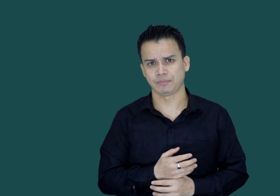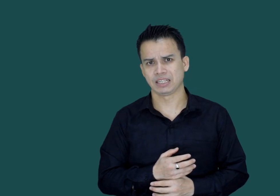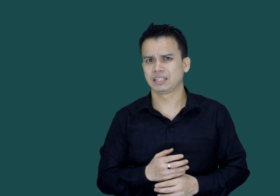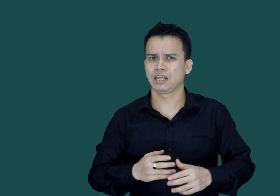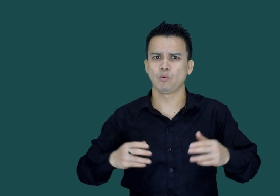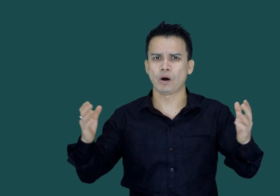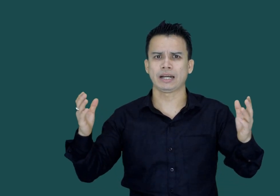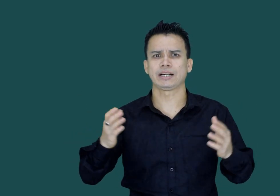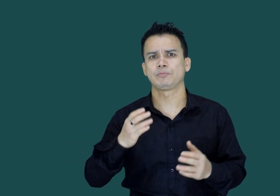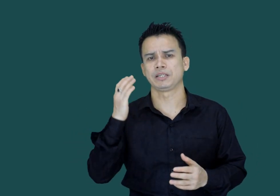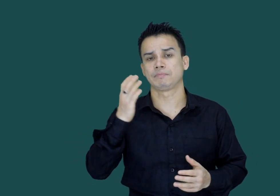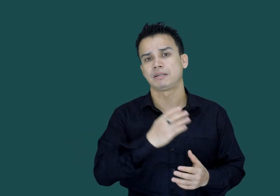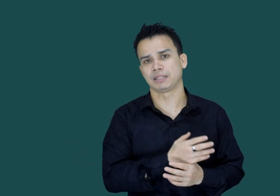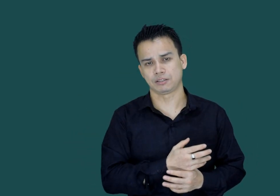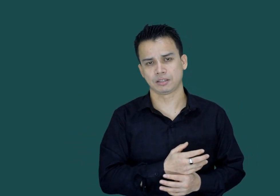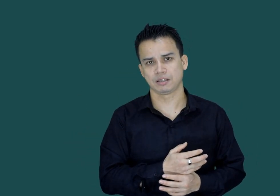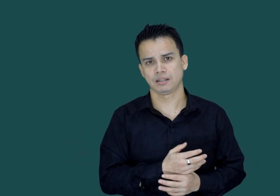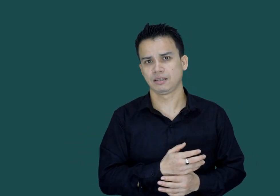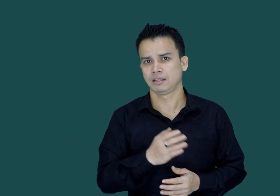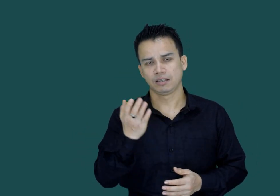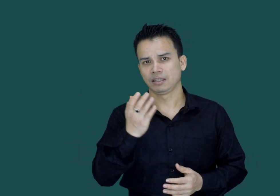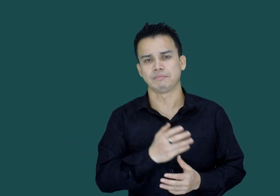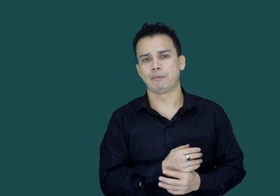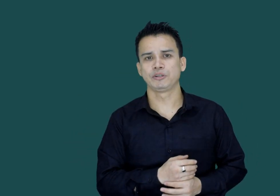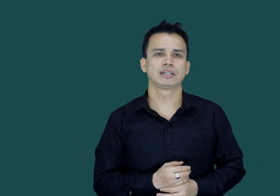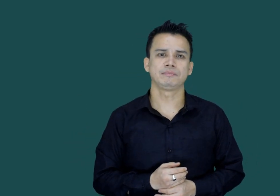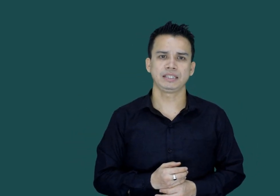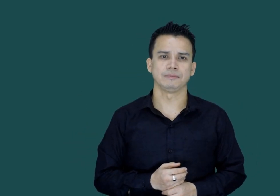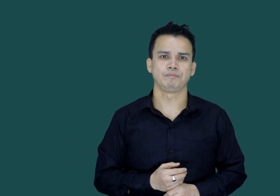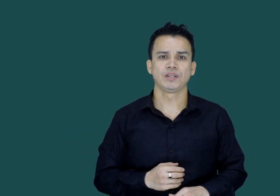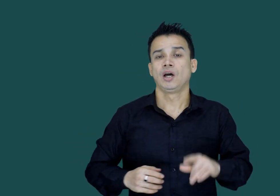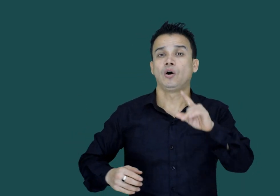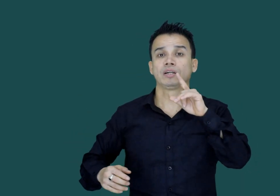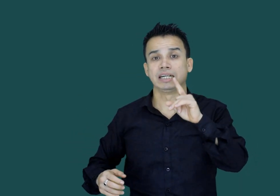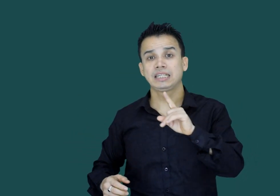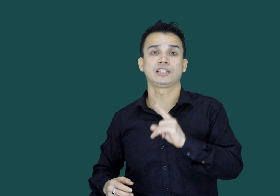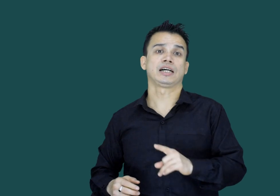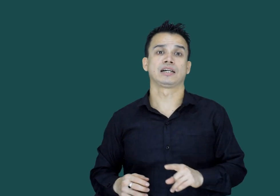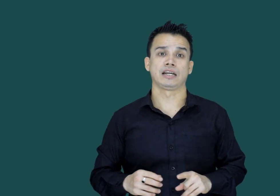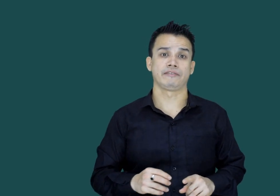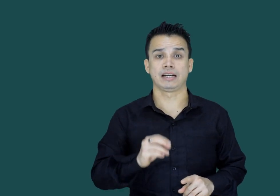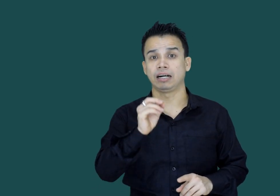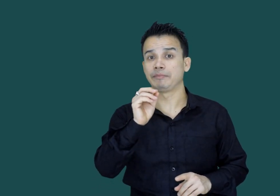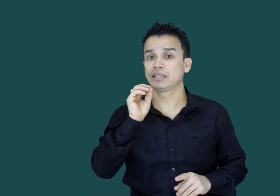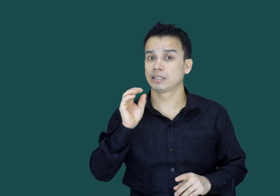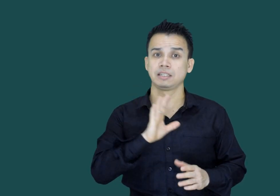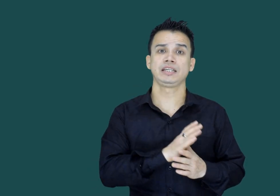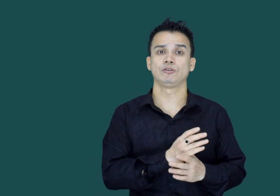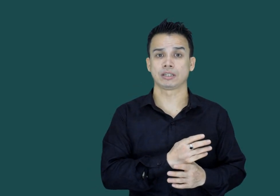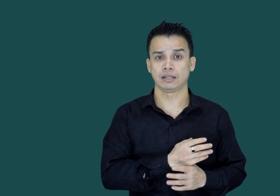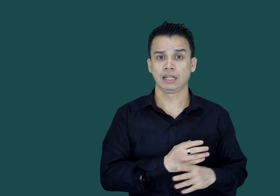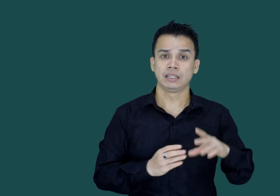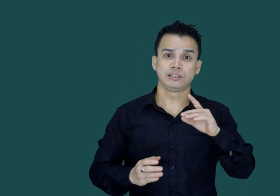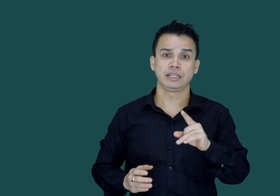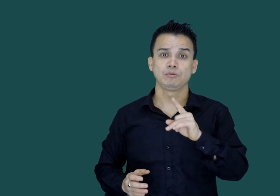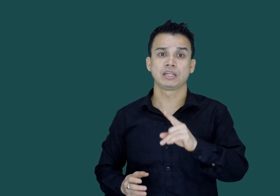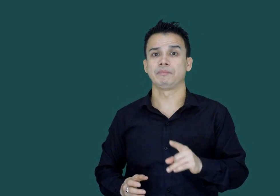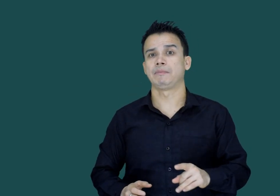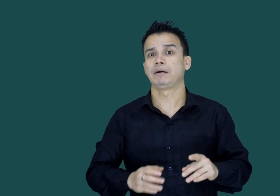سی وان لیک روپیز پر منت یہ محمولی رقم نہیں ہے اور ہر نشا کرنے والا امیر گھر سے نہیں ہوتا جنہیں ان کے ماباپ